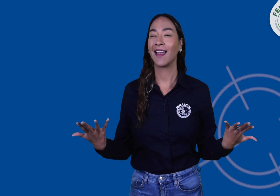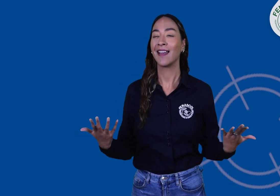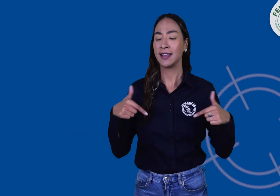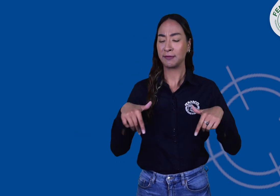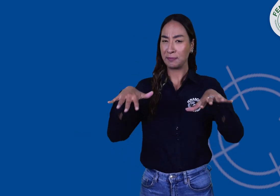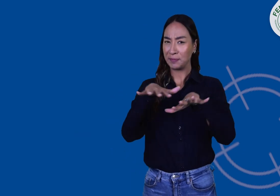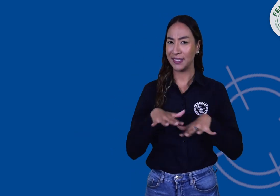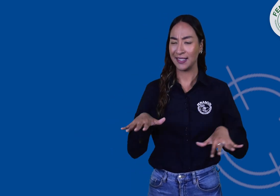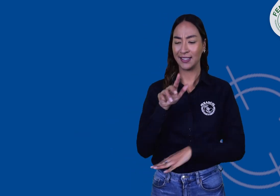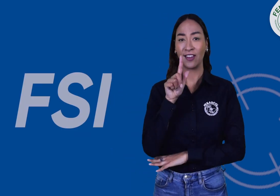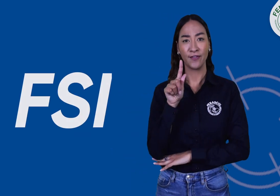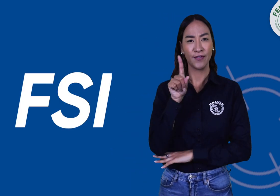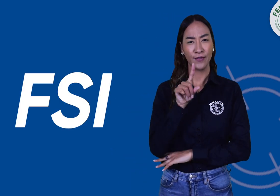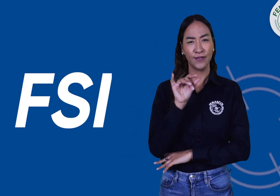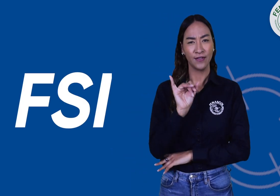Estamos en el espacio de FSI.